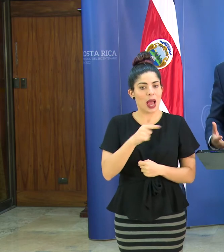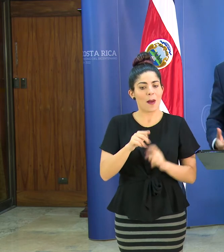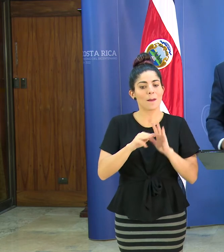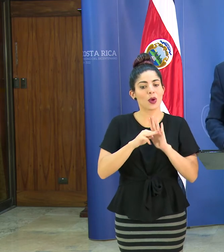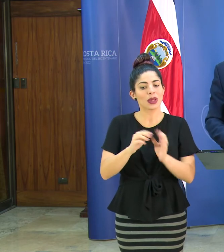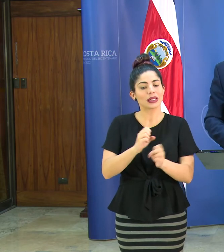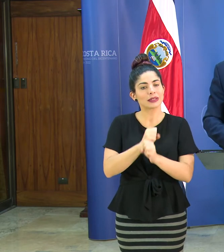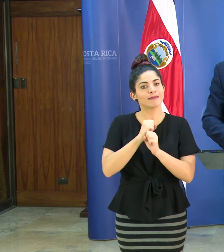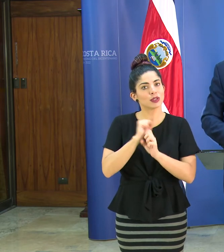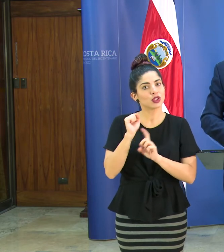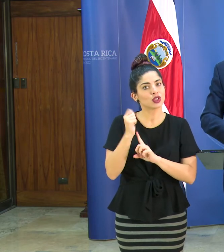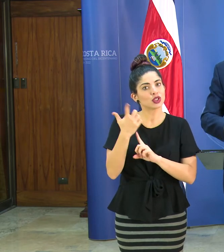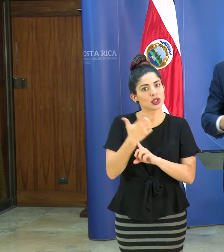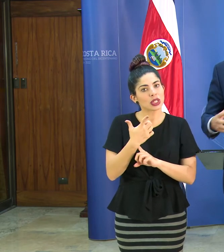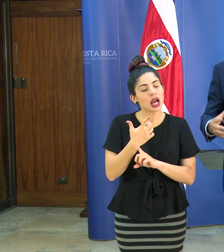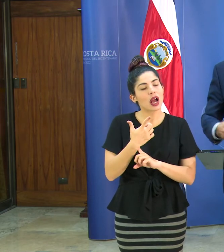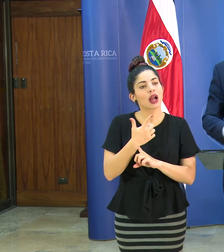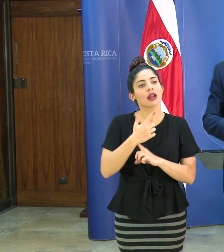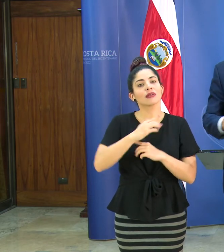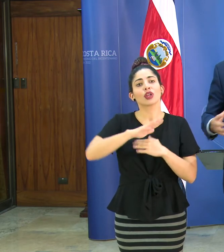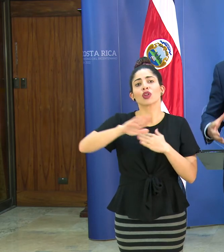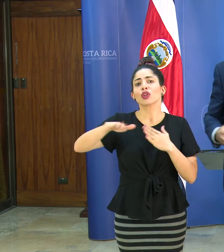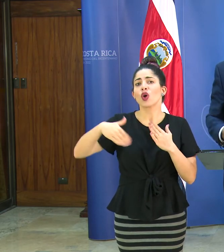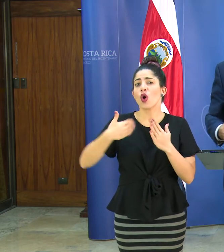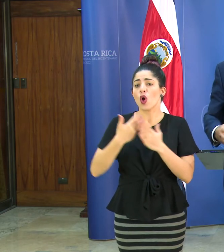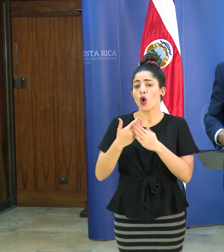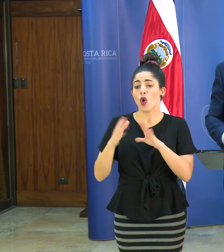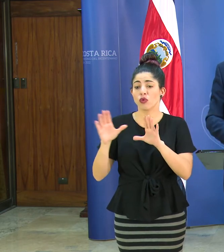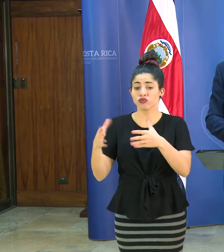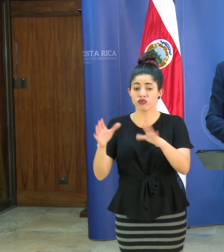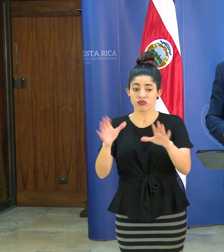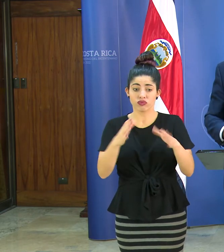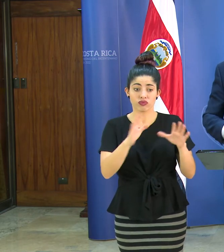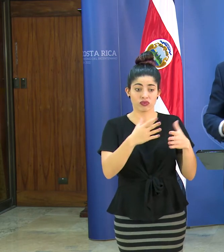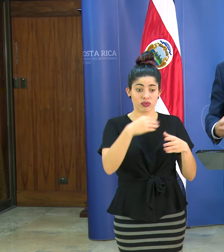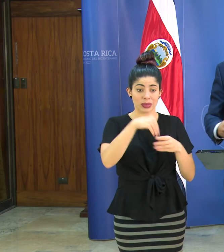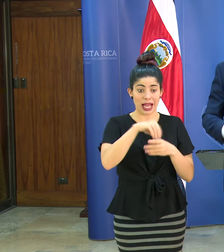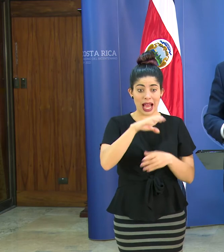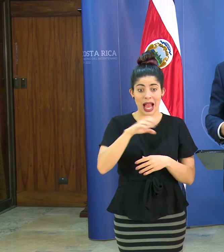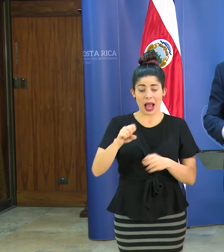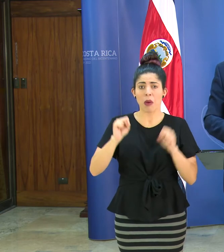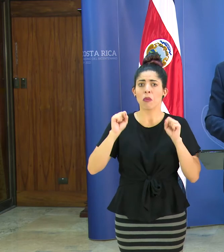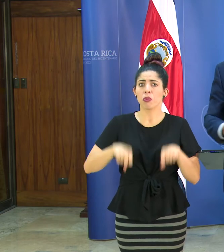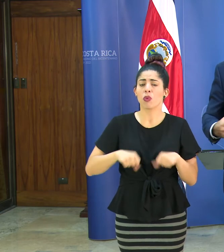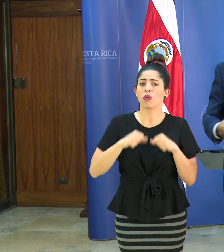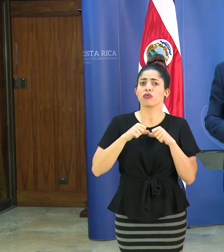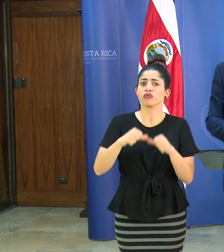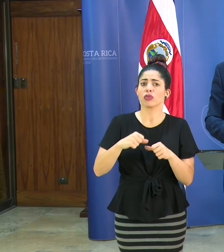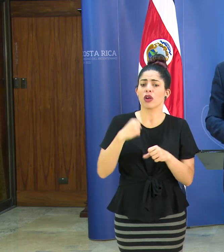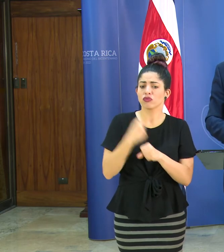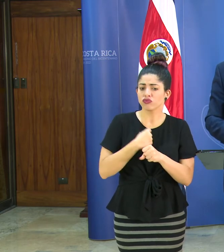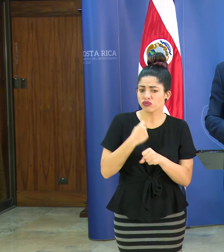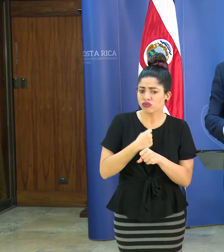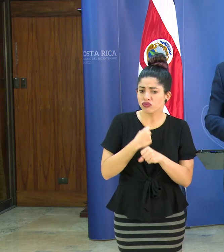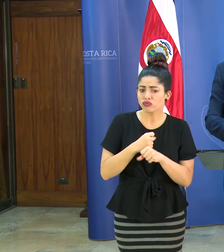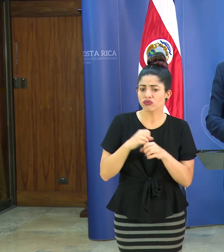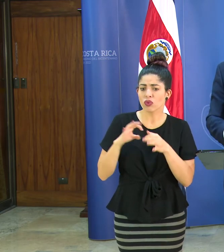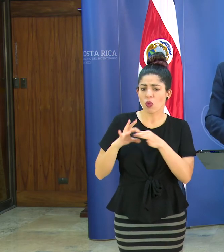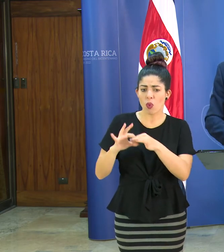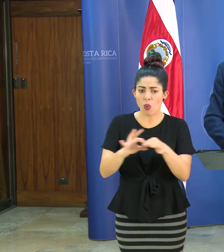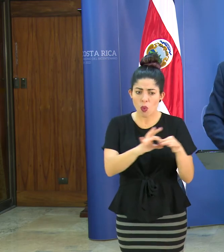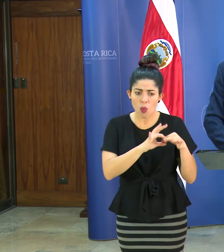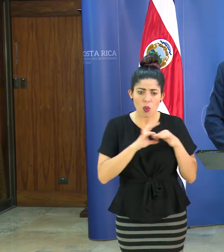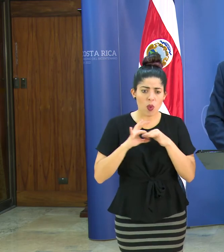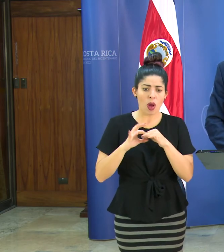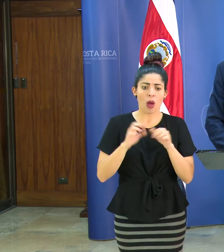seguridad social donde todas las unidades de la caja pueden operar en coordinación y donde se